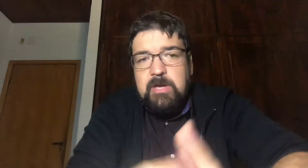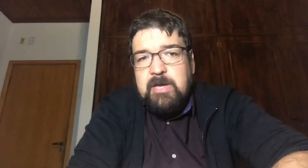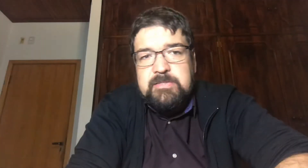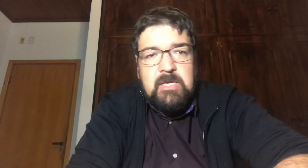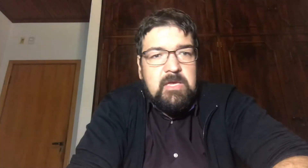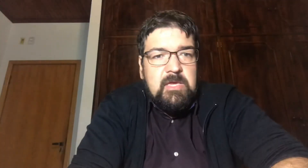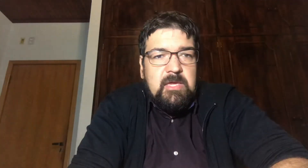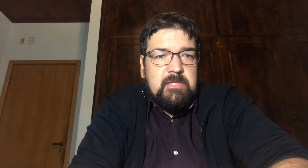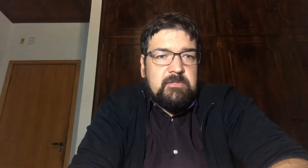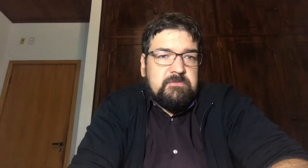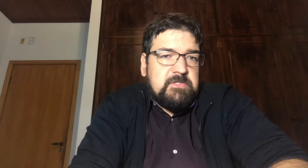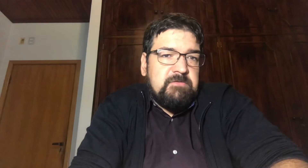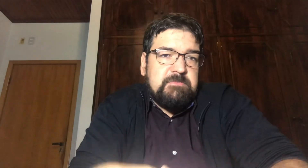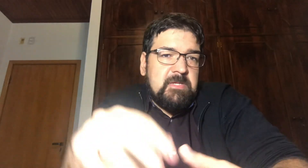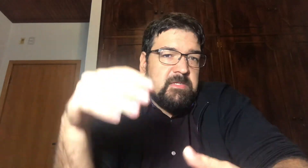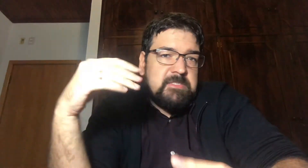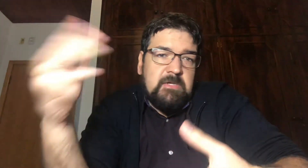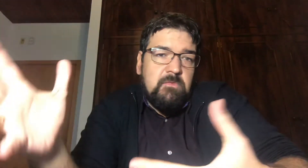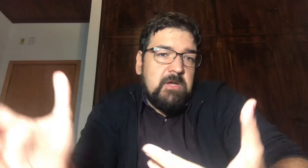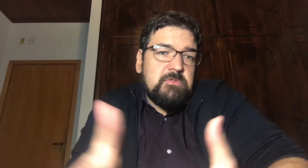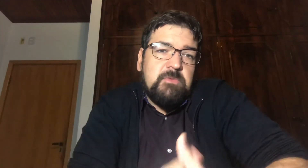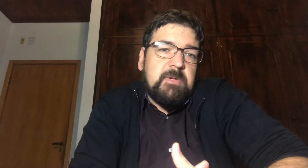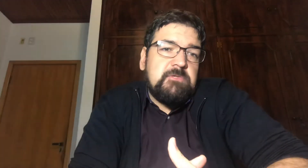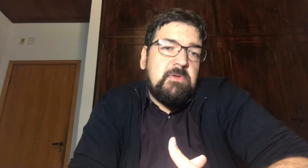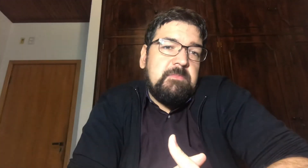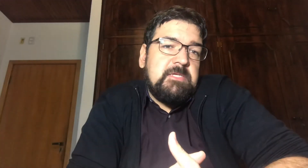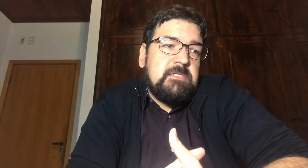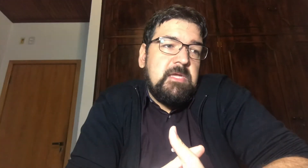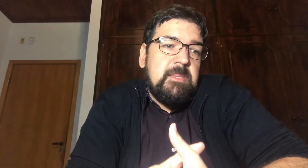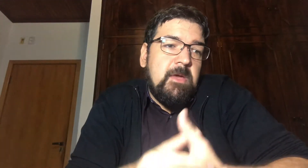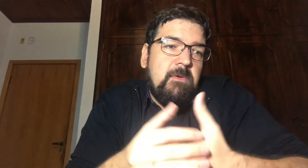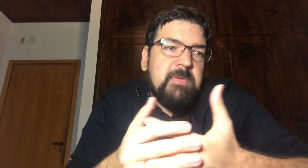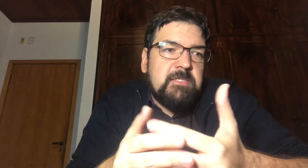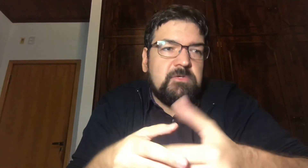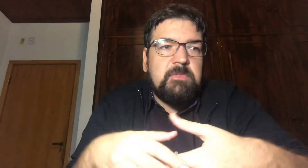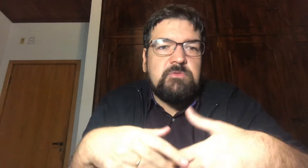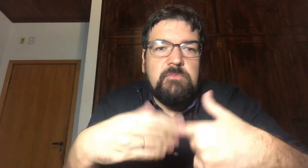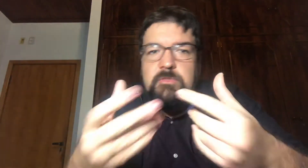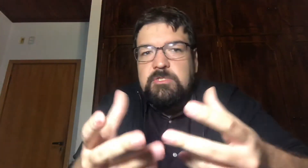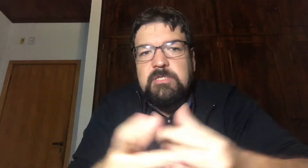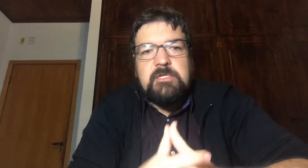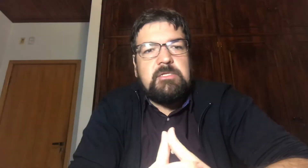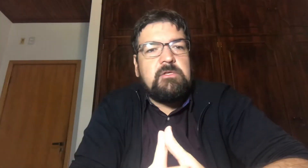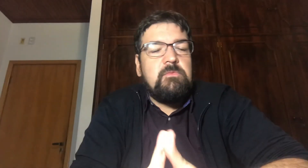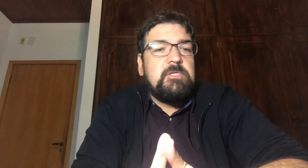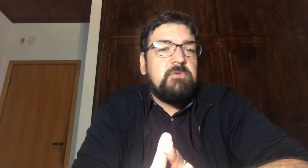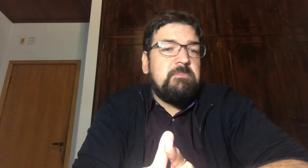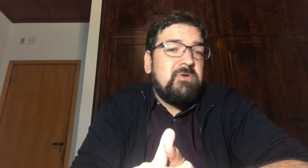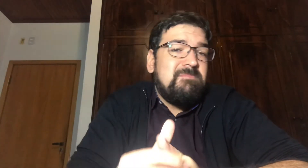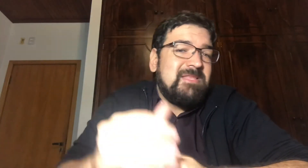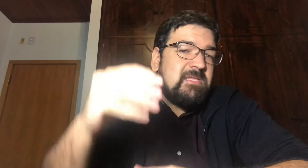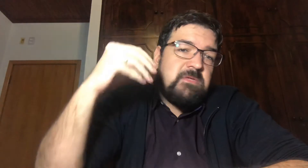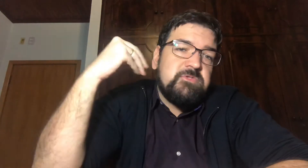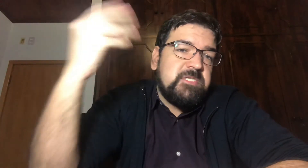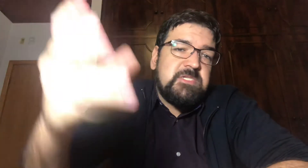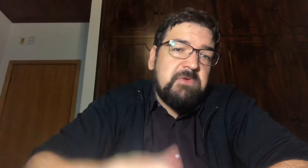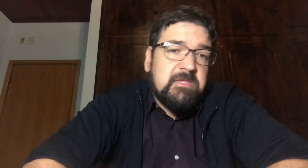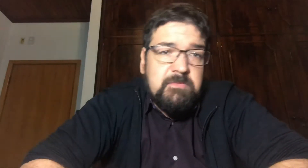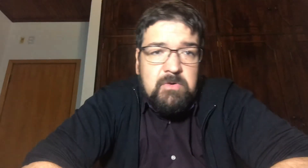reais Então se você vai esperar Daqui 5 anos Eu particularmente Não apenas eu Mas um monte de gente Acredita que o Bitcoin Pode bater até os 250 mil